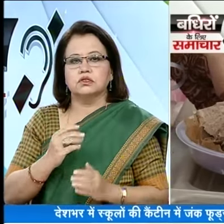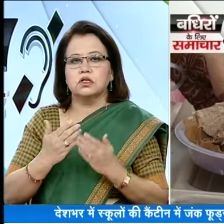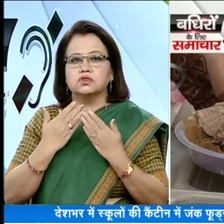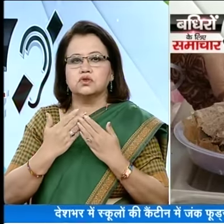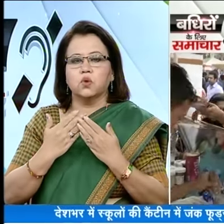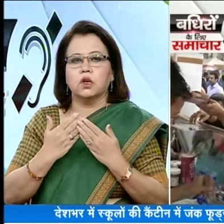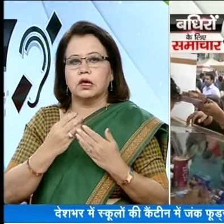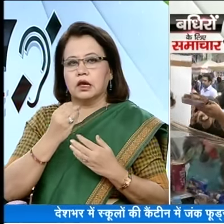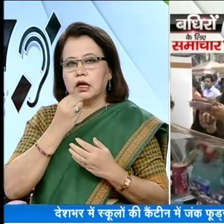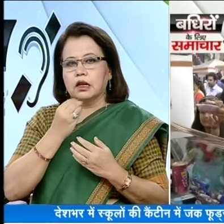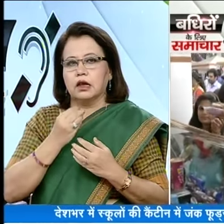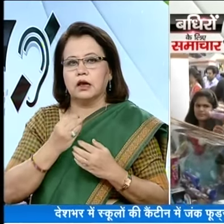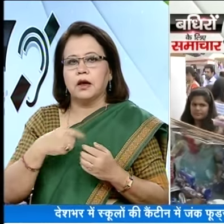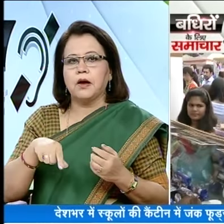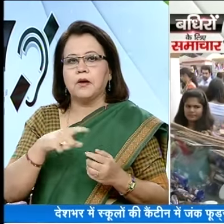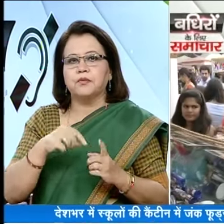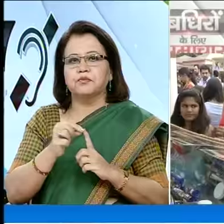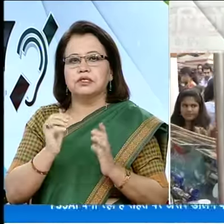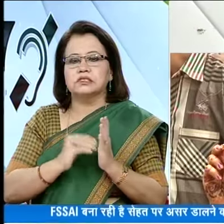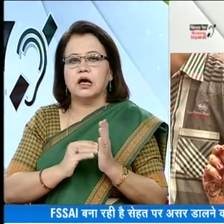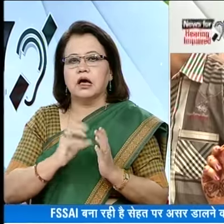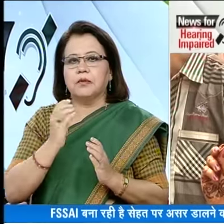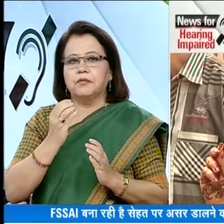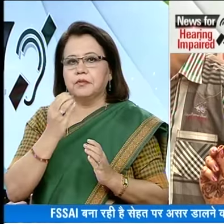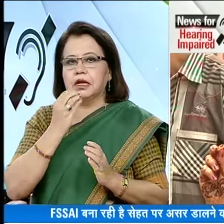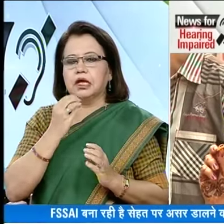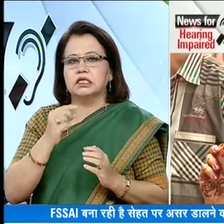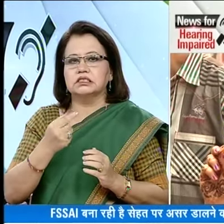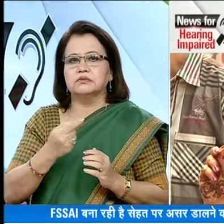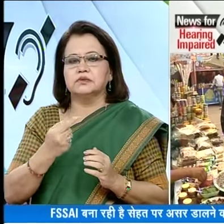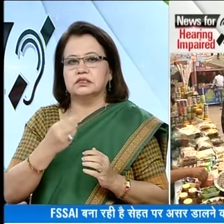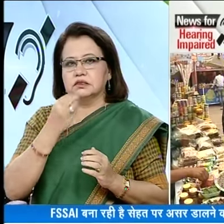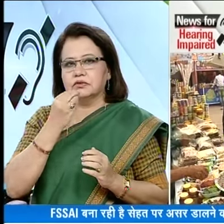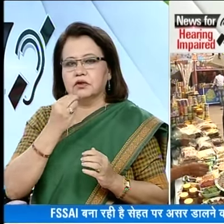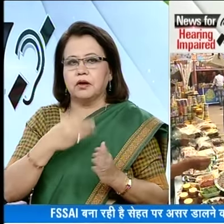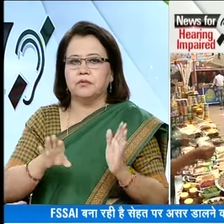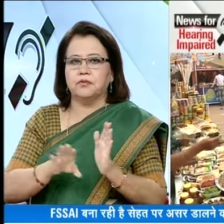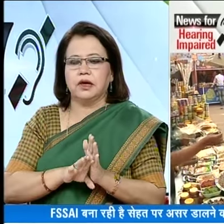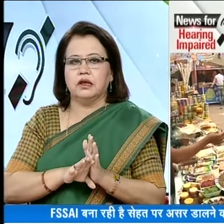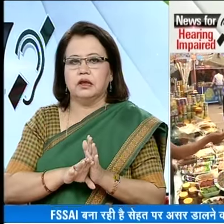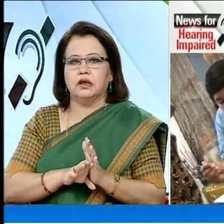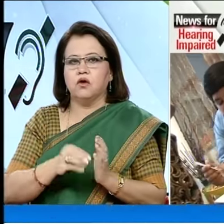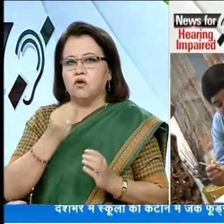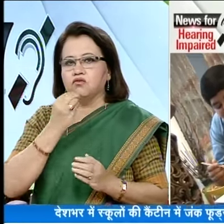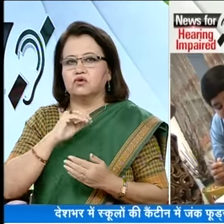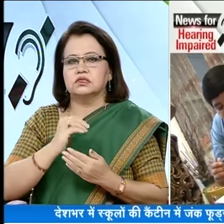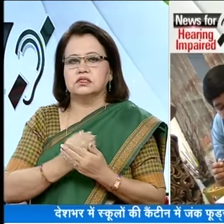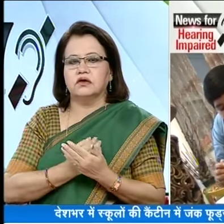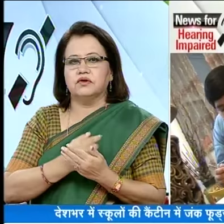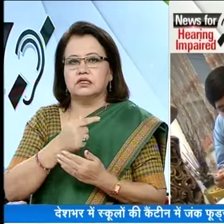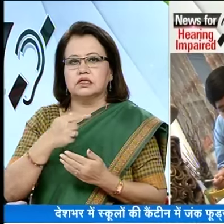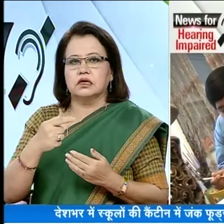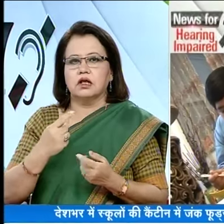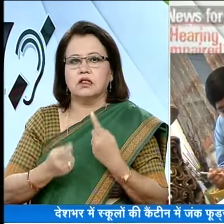बहुत जल्द स्कूल की कैंटीन से पीज़ा, बर्गर और चिप्स जैसे जंक फूड बैन हो सकते हैं फूड